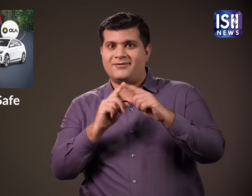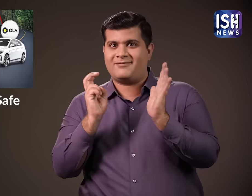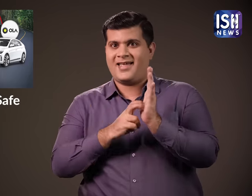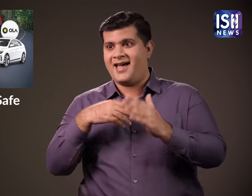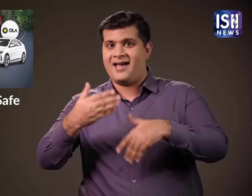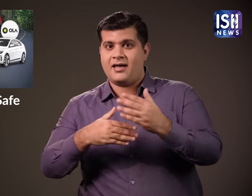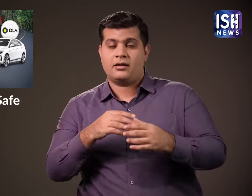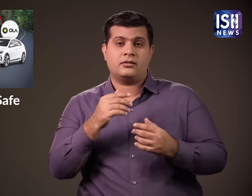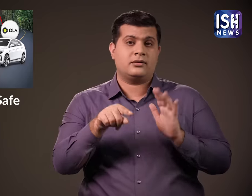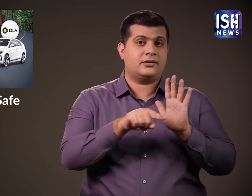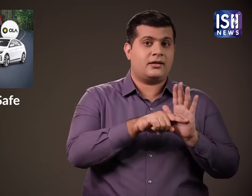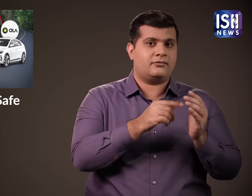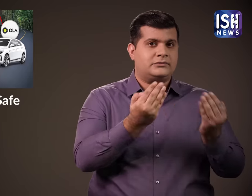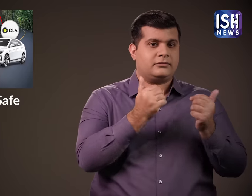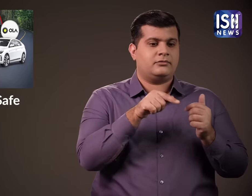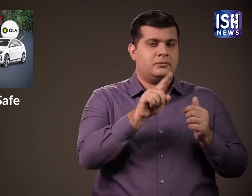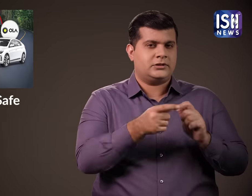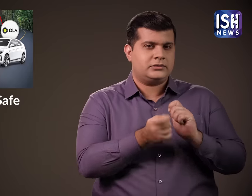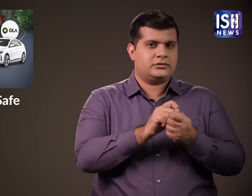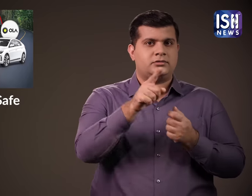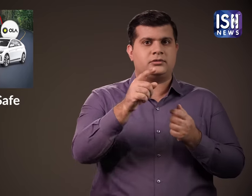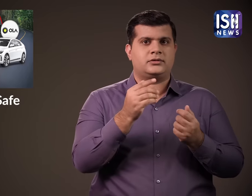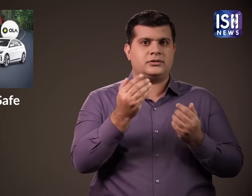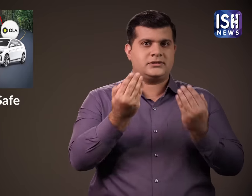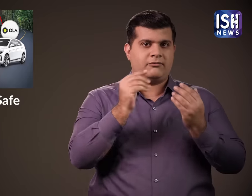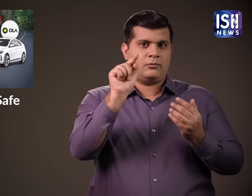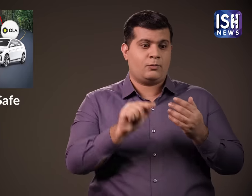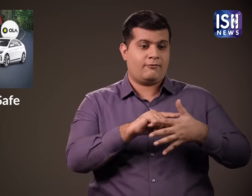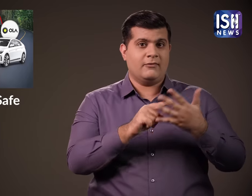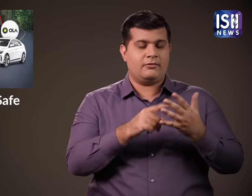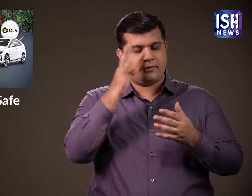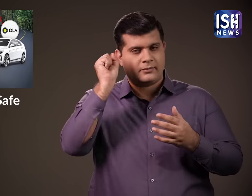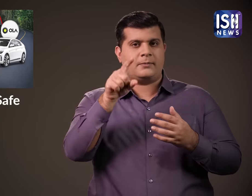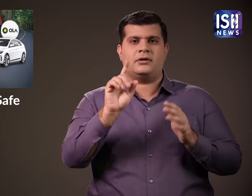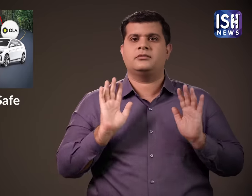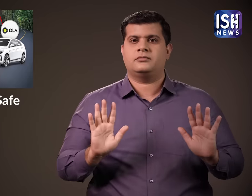ये कैप फाइदे मन तो है लेकिन कभी-कभी जोकिम भरी भी होती है तो अपनी सुरक्षा के लिए पाच पॉइंट याद रखे